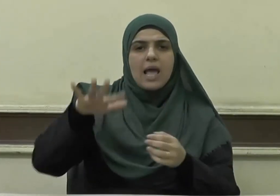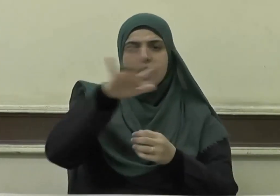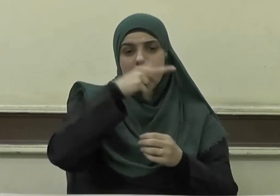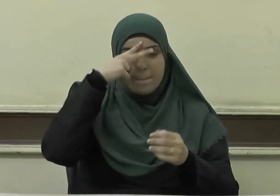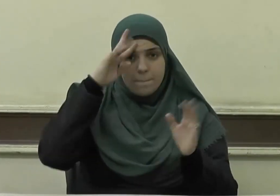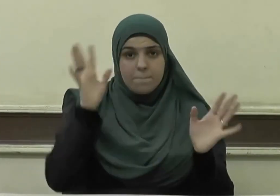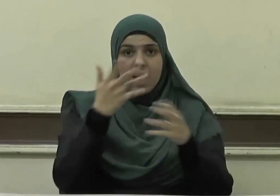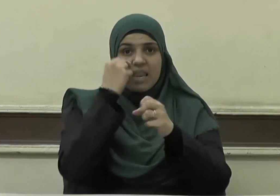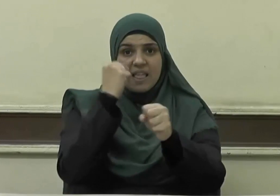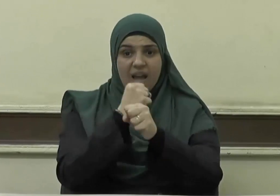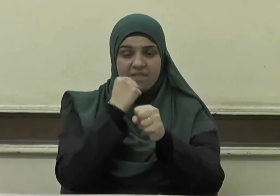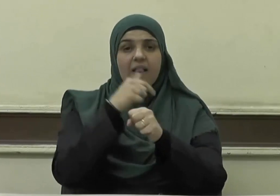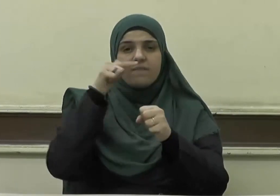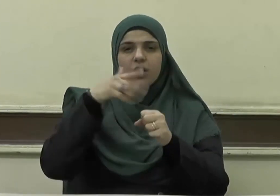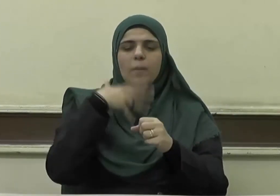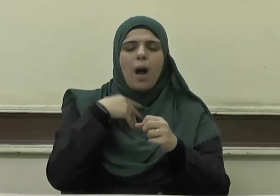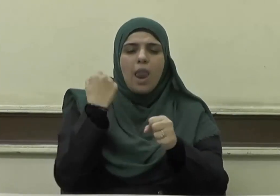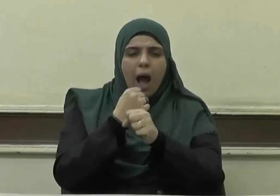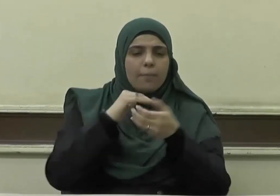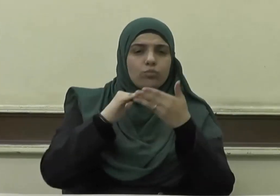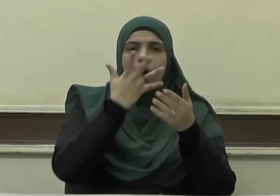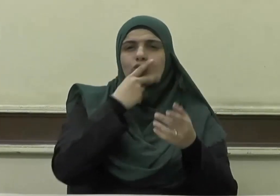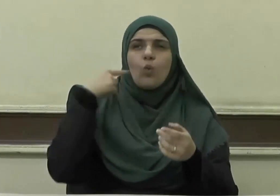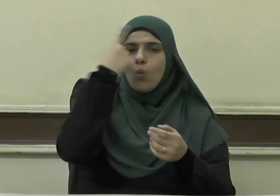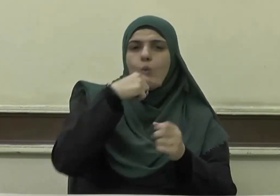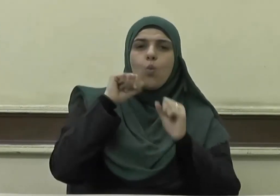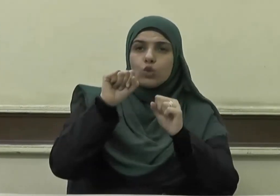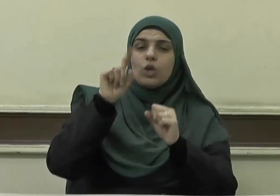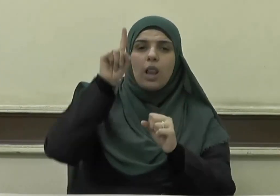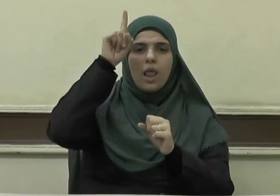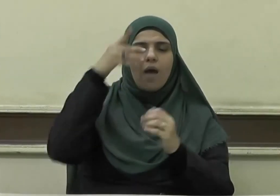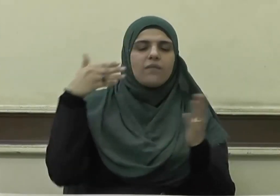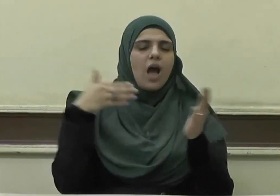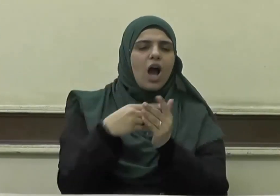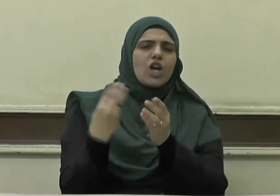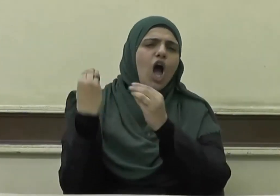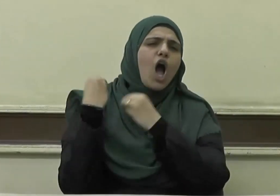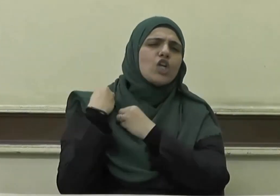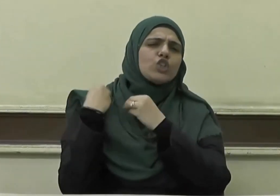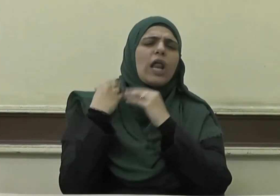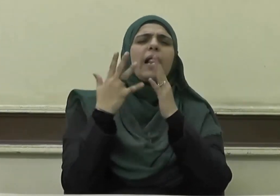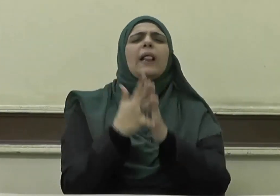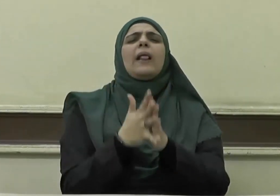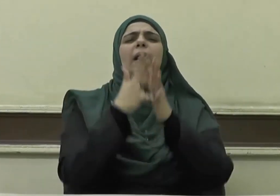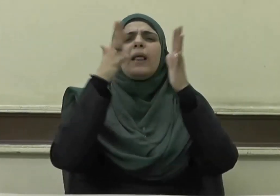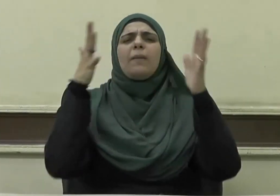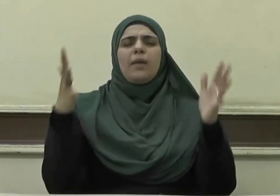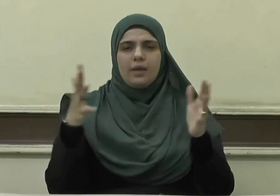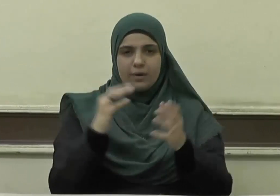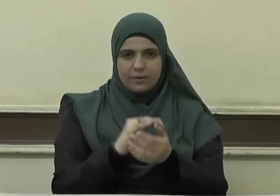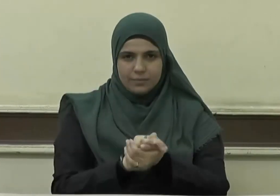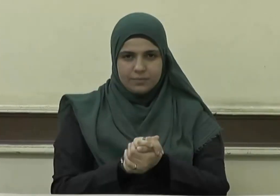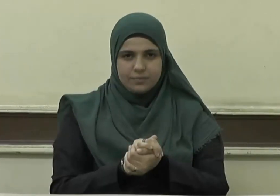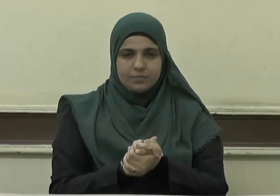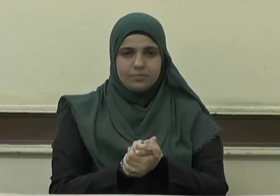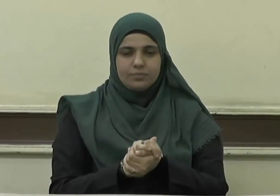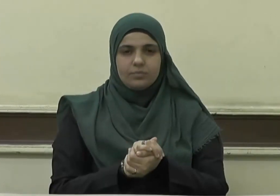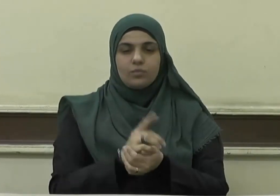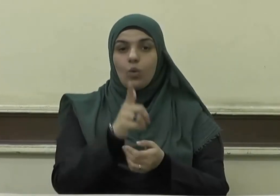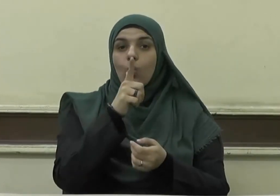ذلك ابتغاء مرضات الله فسوف نؤتيه أجرا عظيما وقال صلى